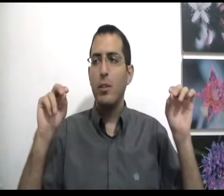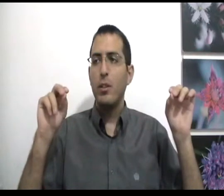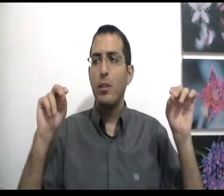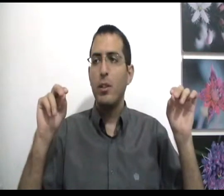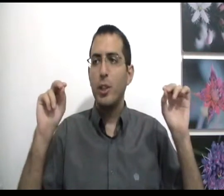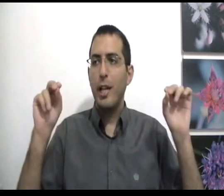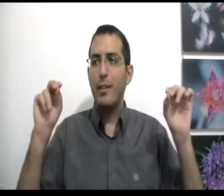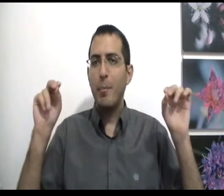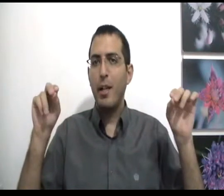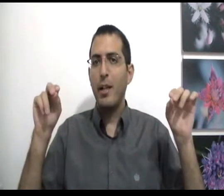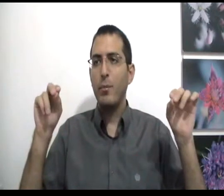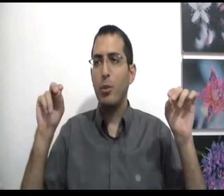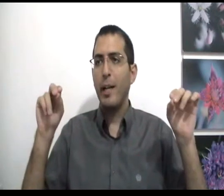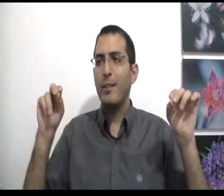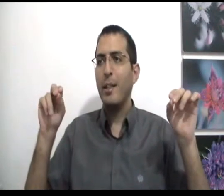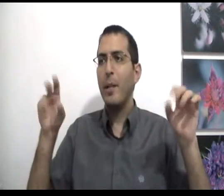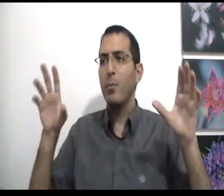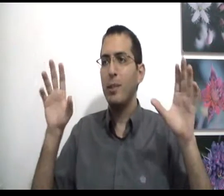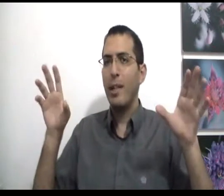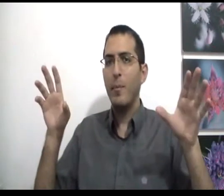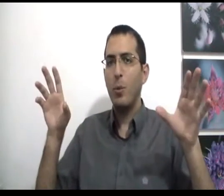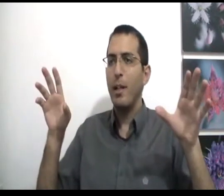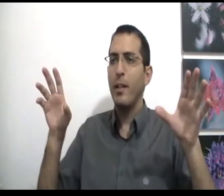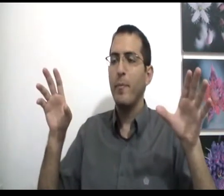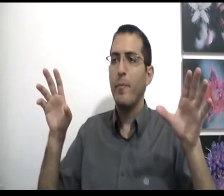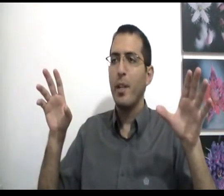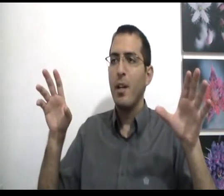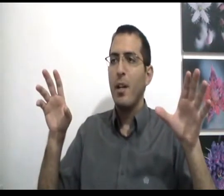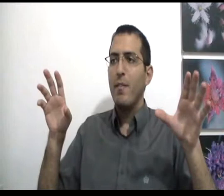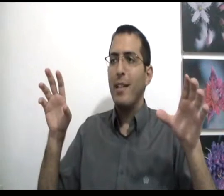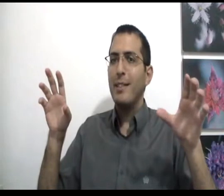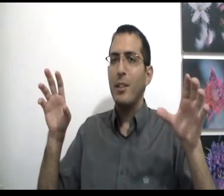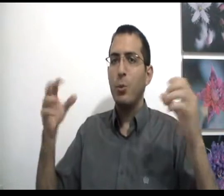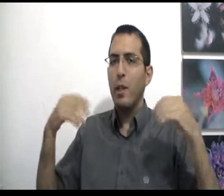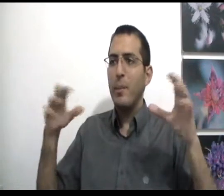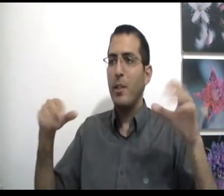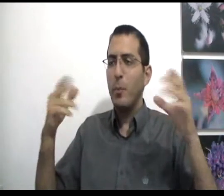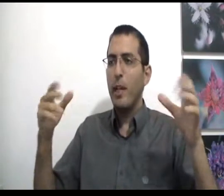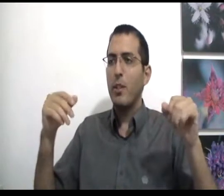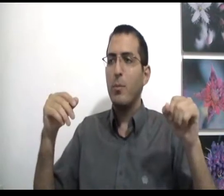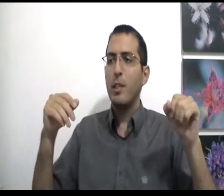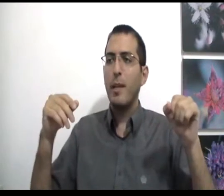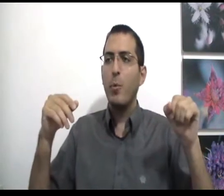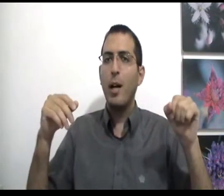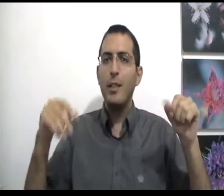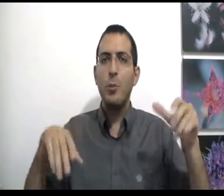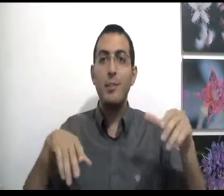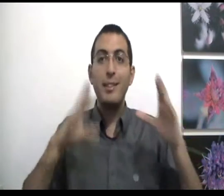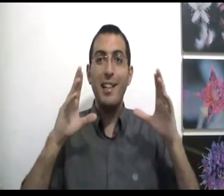של האדם בחיים זאת אומרת האדם אין לו מושג למה הוא חי ואז כדי שהוא לא יהיה בדיכאון מכך שאין לו מושג למה הוא חי אז הוא ממציא